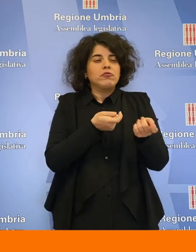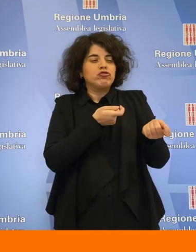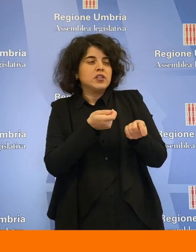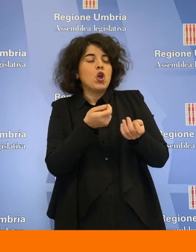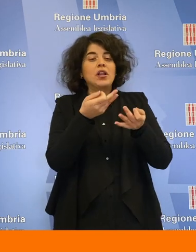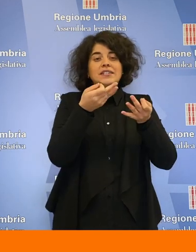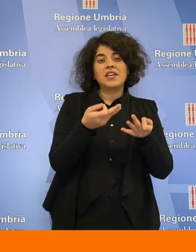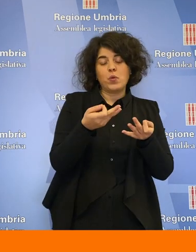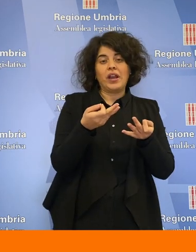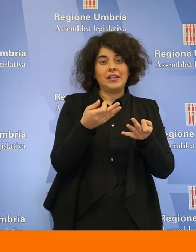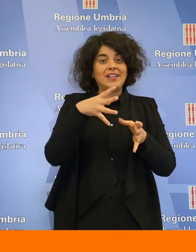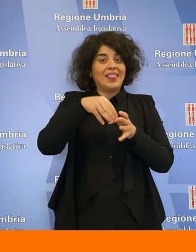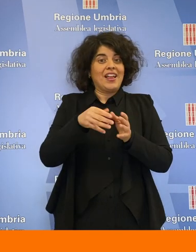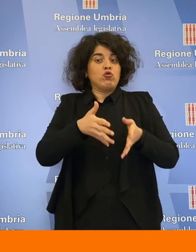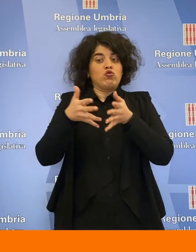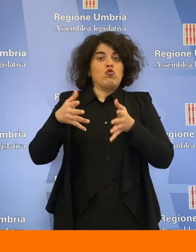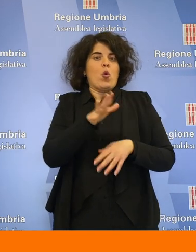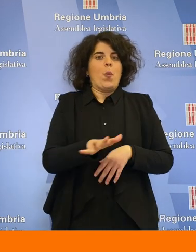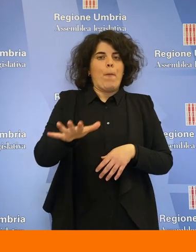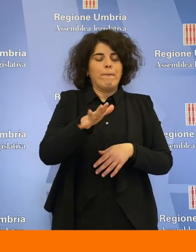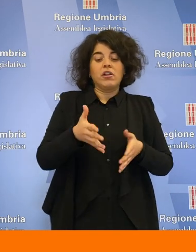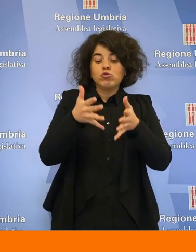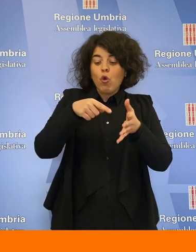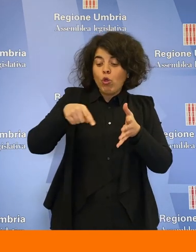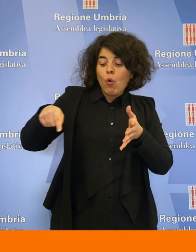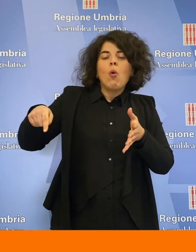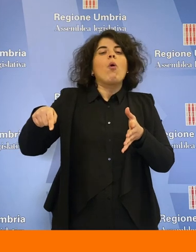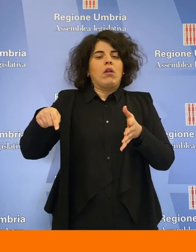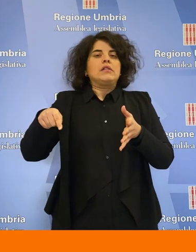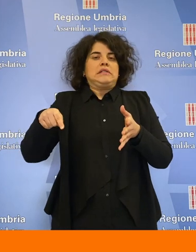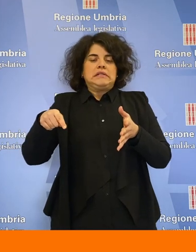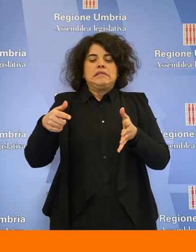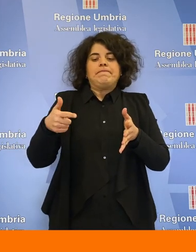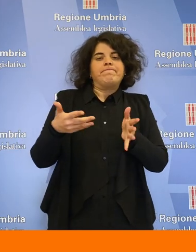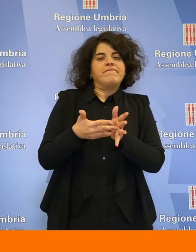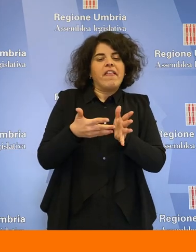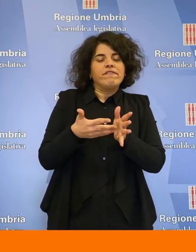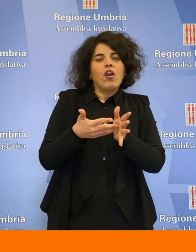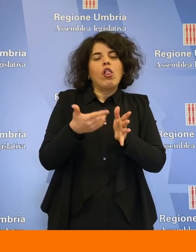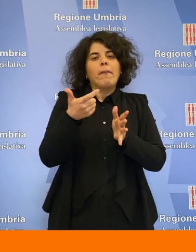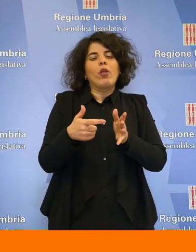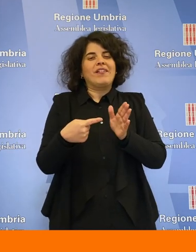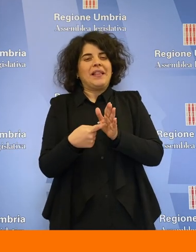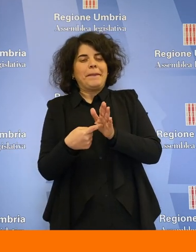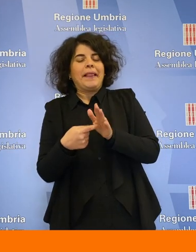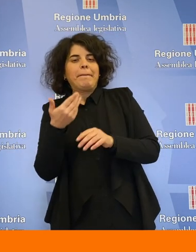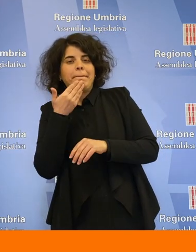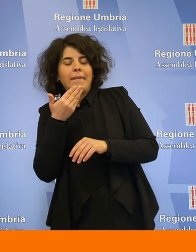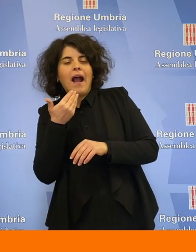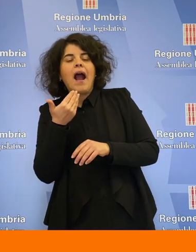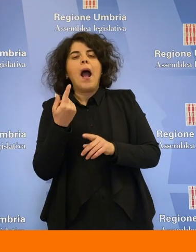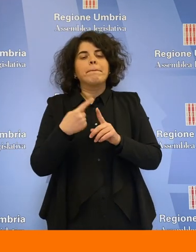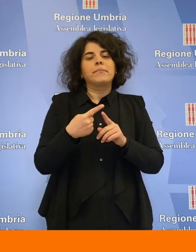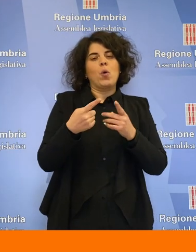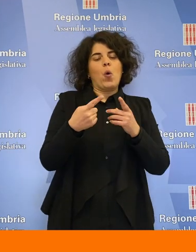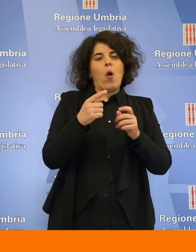nelle strutture umbre che li hanno accolti. Strutture che patiscono carenza di personale e problemi sanitari, con calcerati affetti da patologie